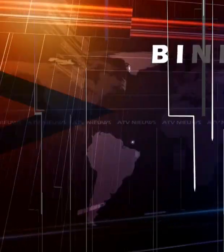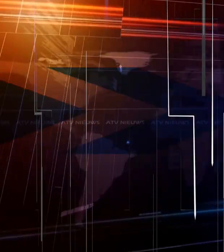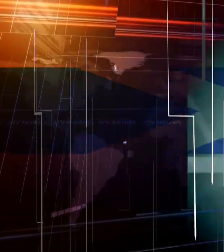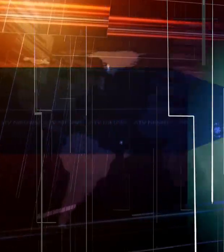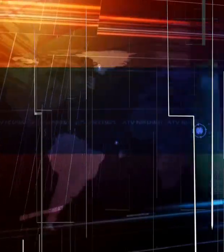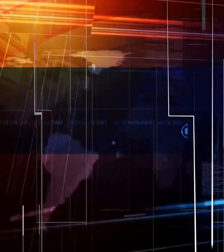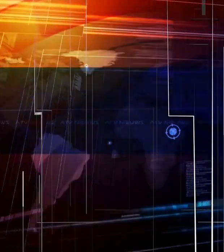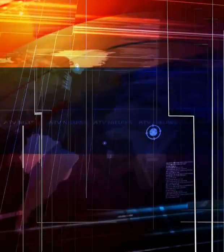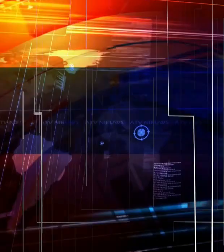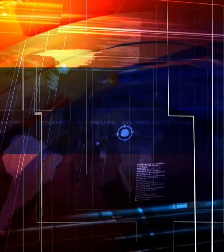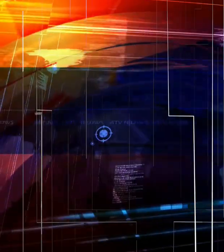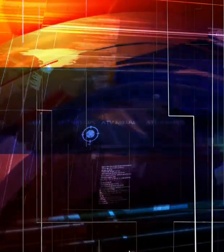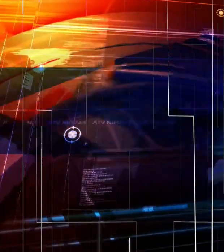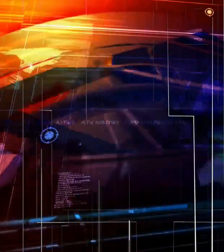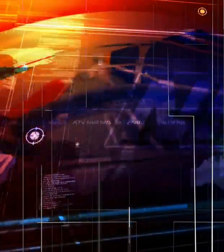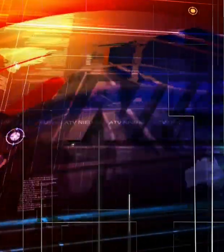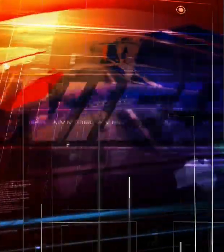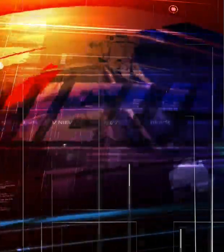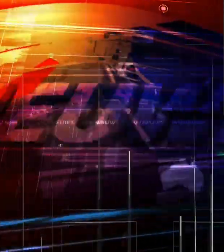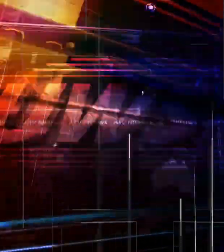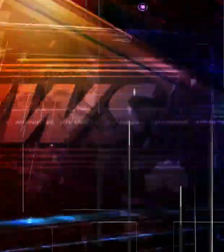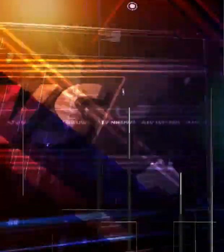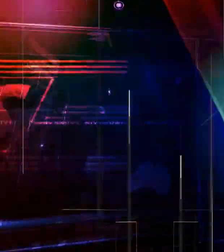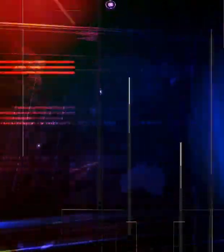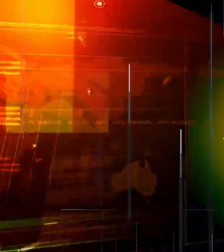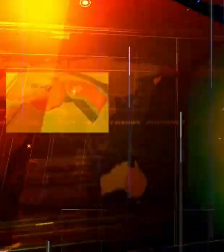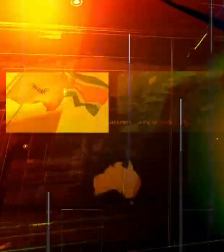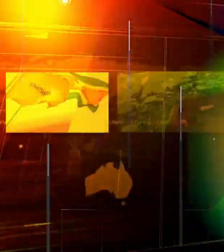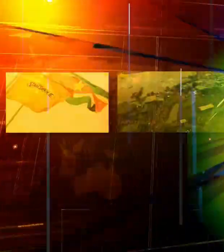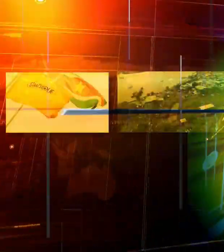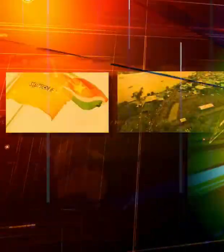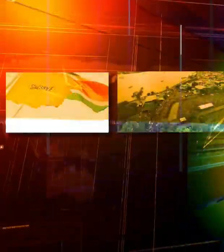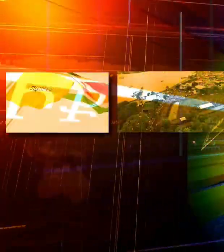TV Gelderland 2021